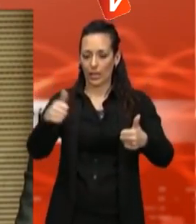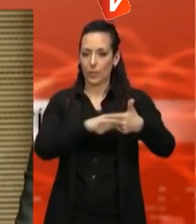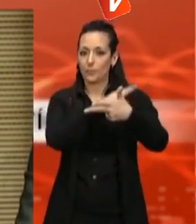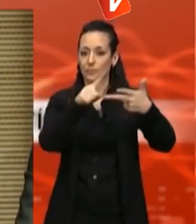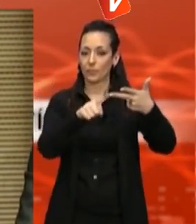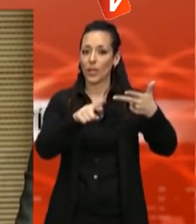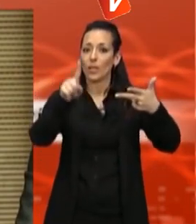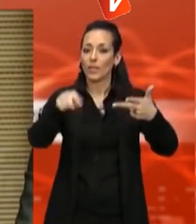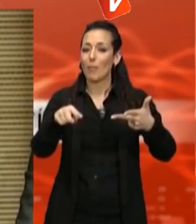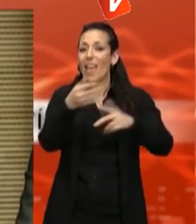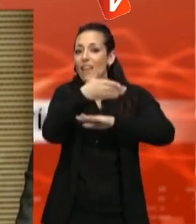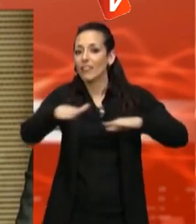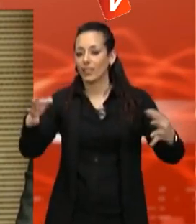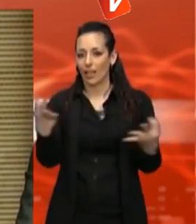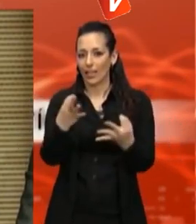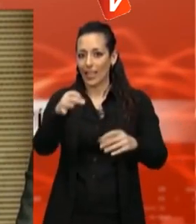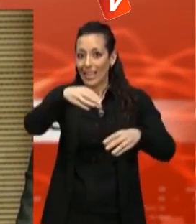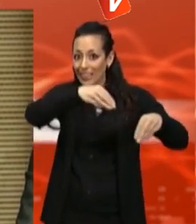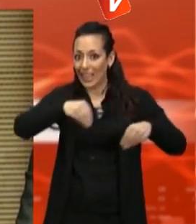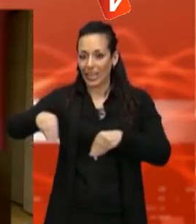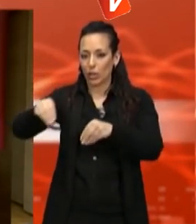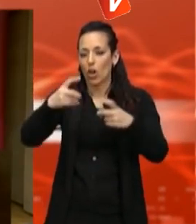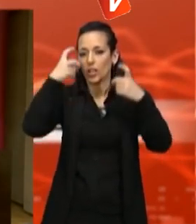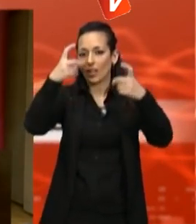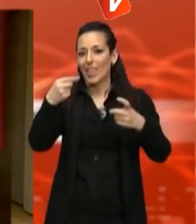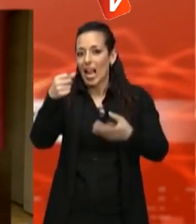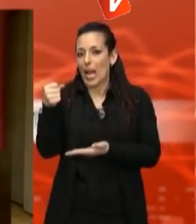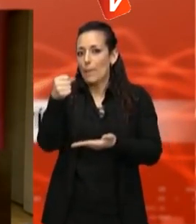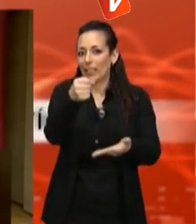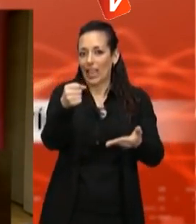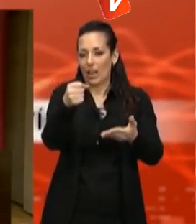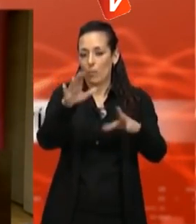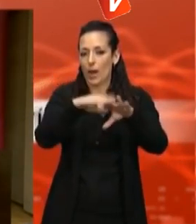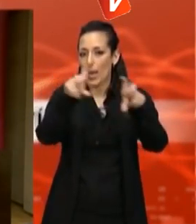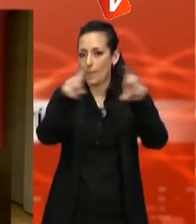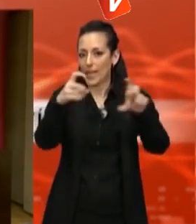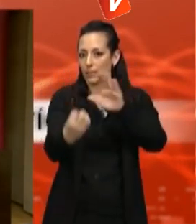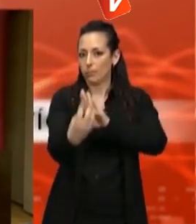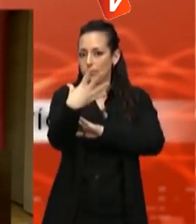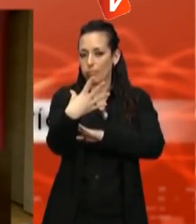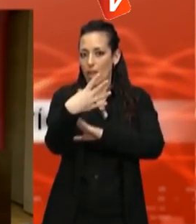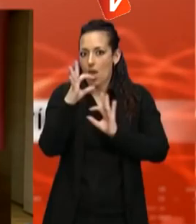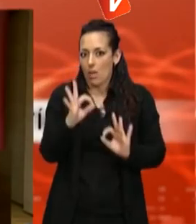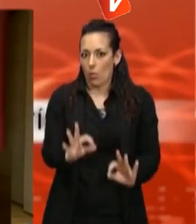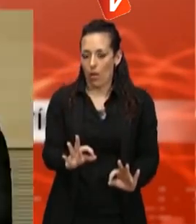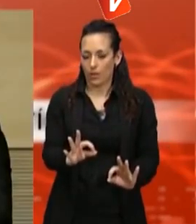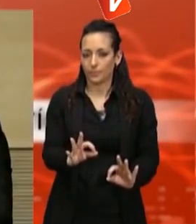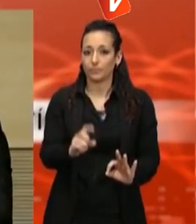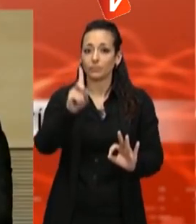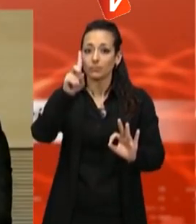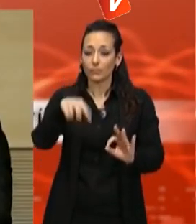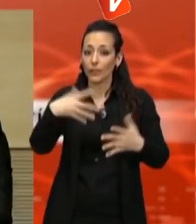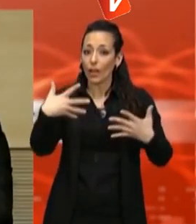els nostres territoris la pèrdua de capital emprenedor. La iniciativa forma part de les actuacions que des de l'Ajuntament s'estan portant a terme per